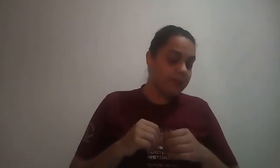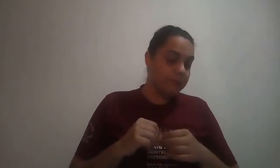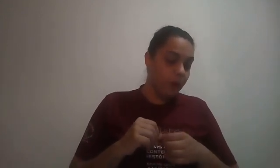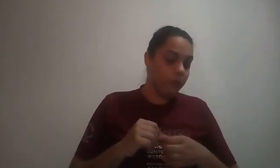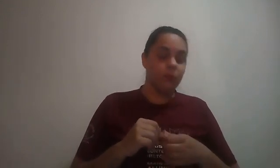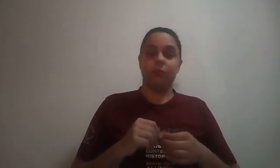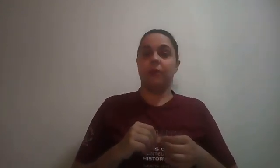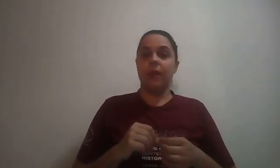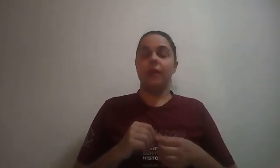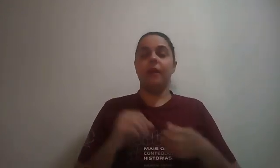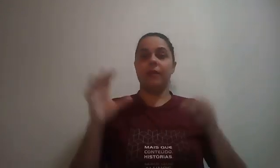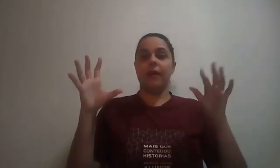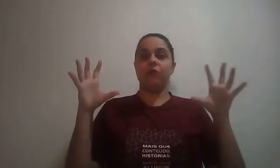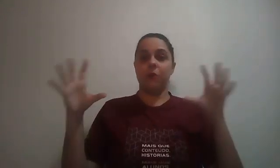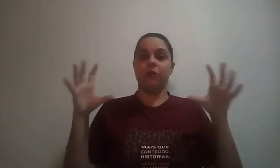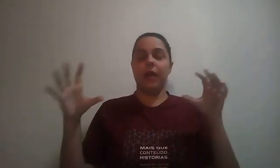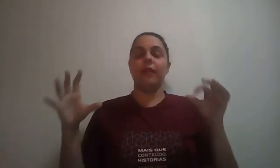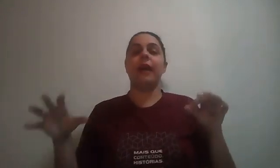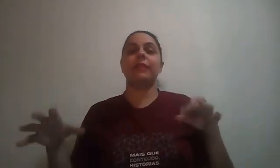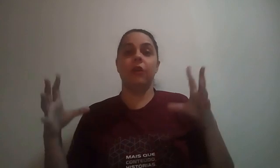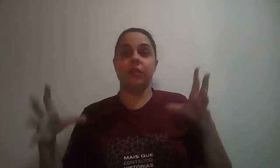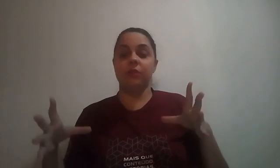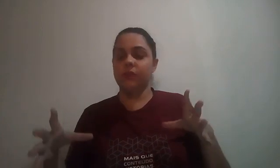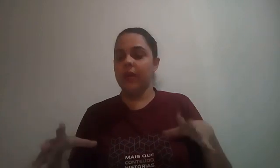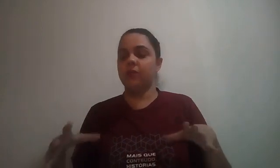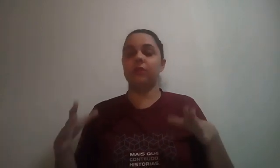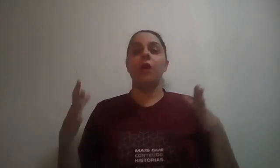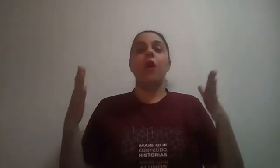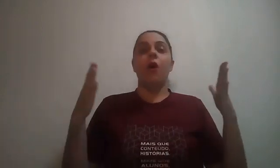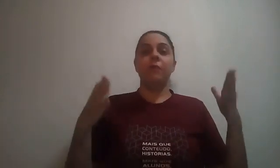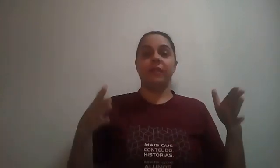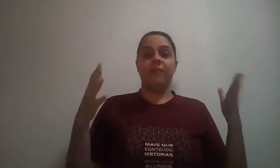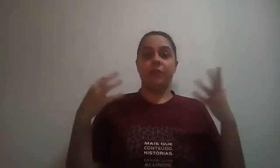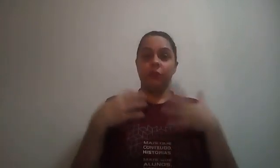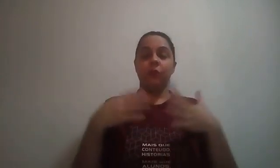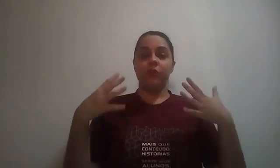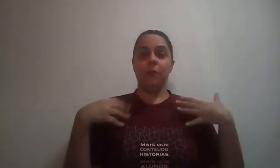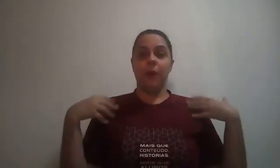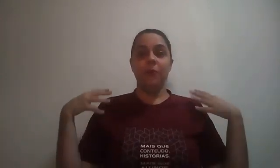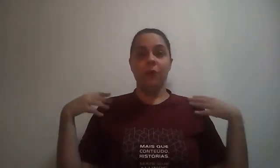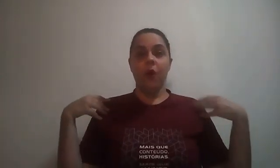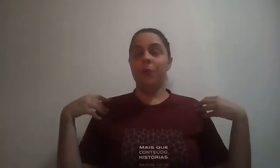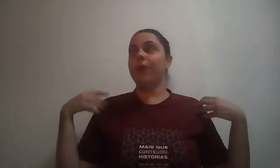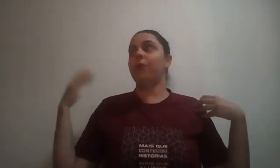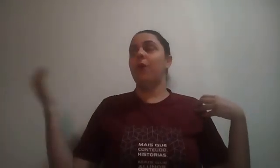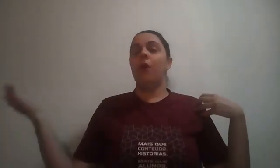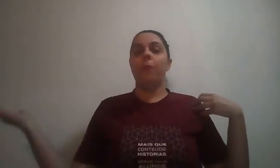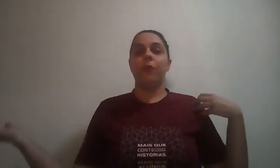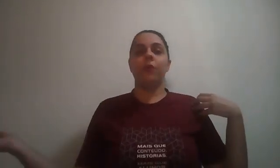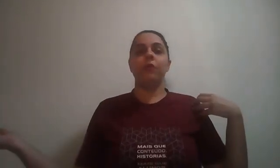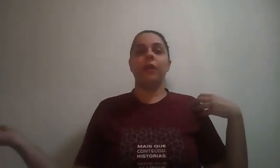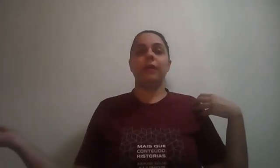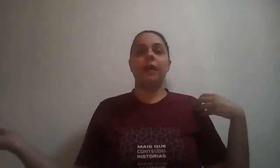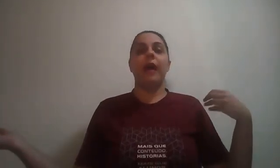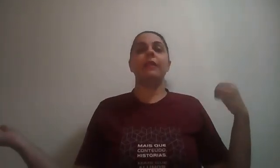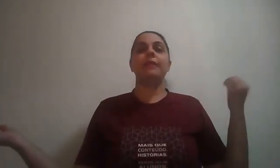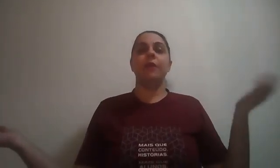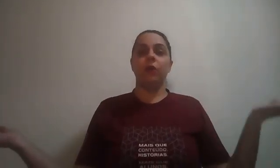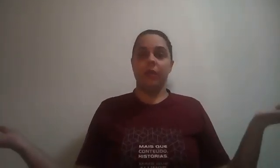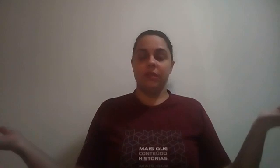esse ponto, né? Os pontos cardeais, a Rosa dos Ventos, observado no seu próprio corvinho, por onde ele nasce e onde ele